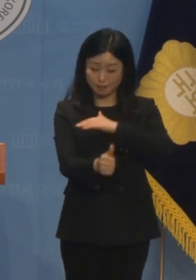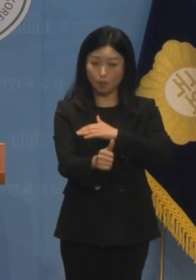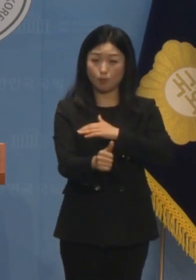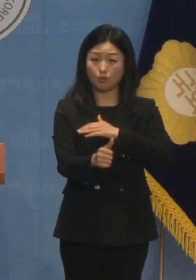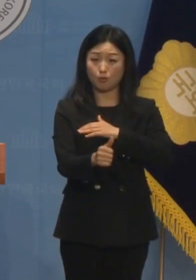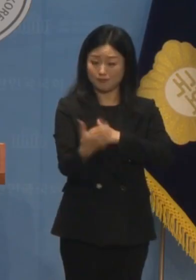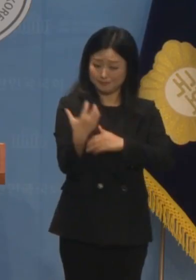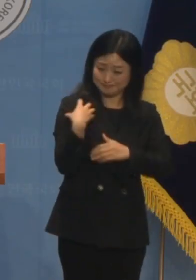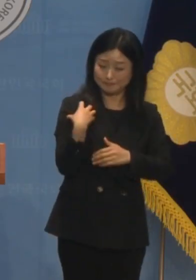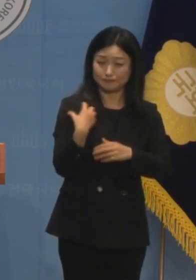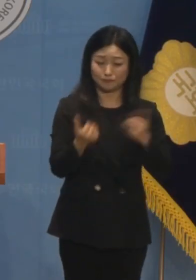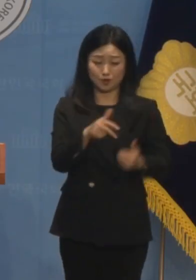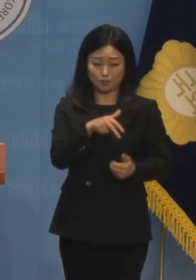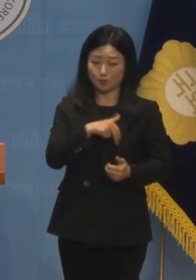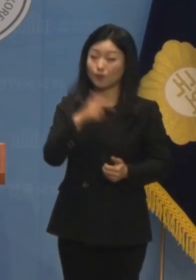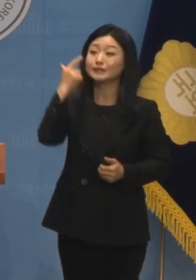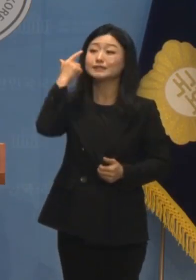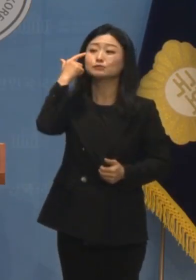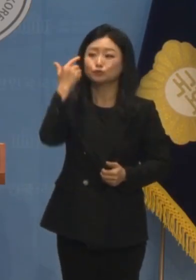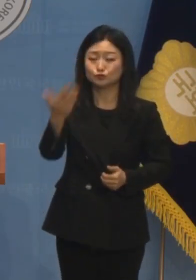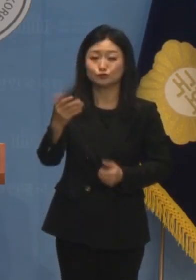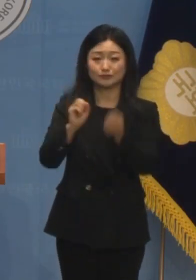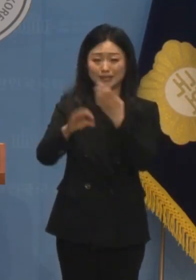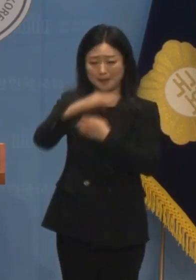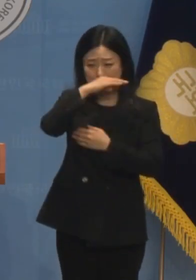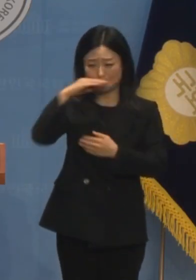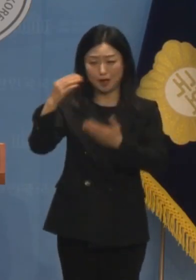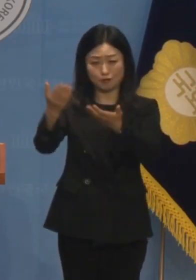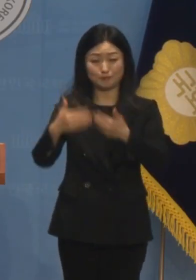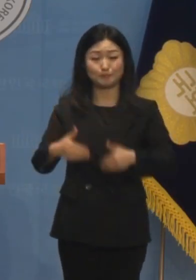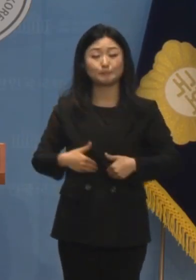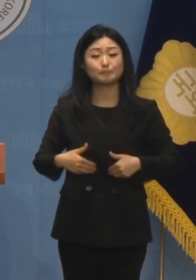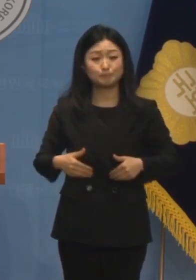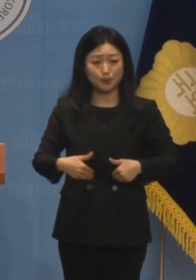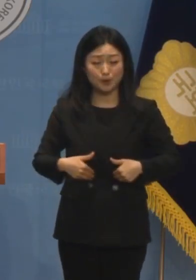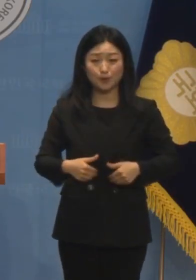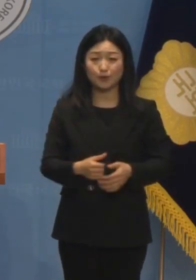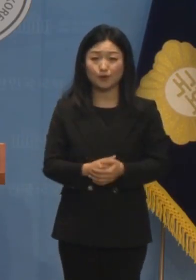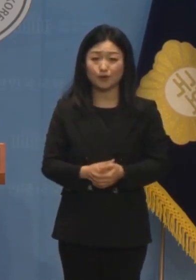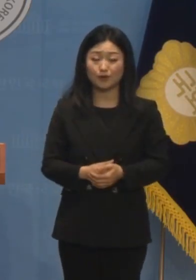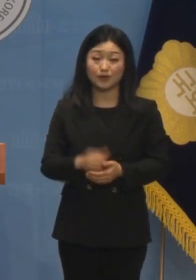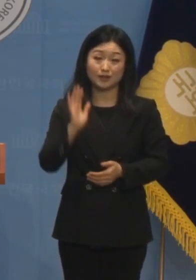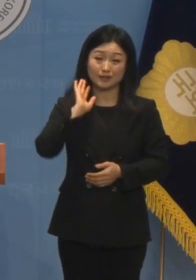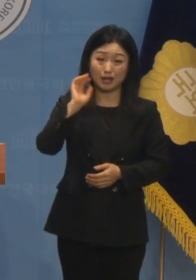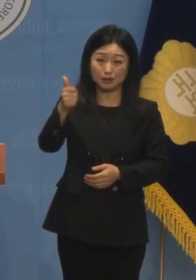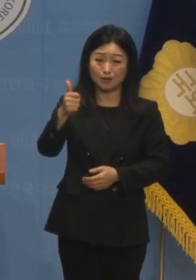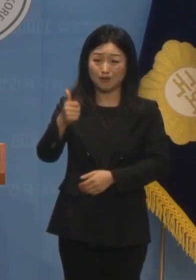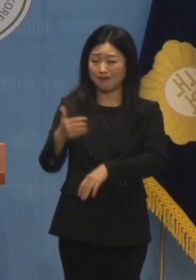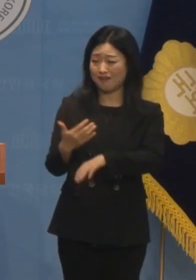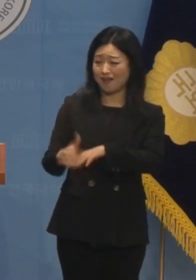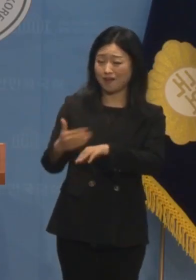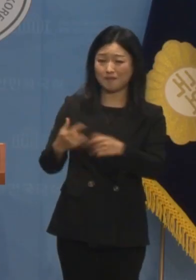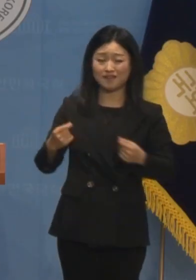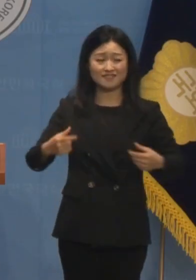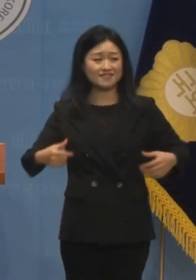대신해서 묻는 것이기 때문입니다. 임명권자가 건달 스타일이라 장관도 닮아갑니까?